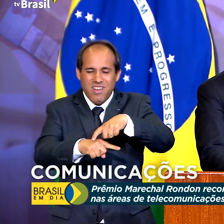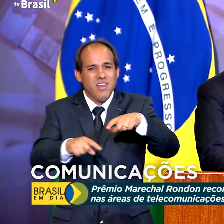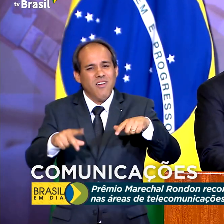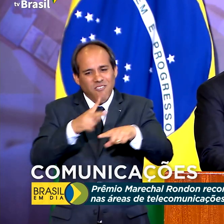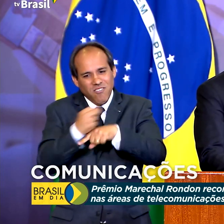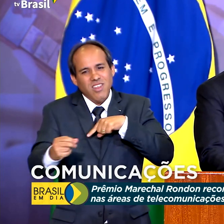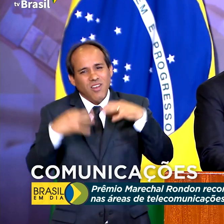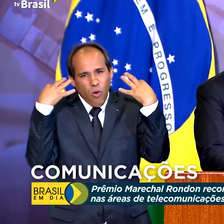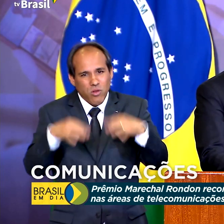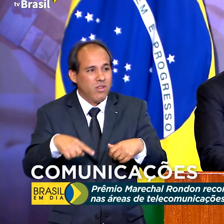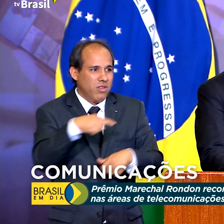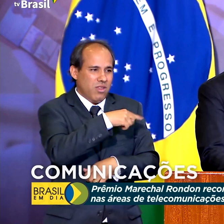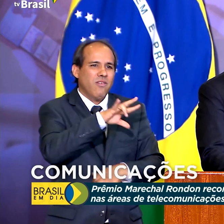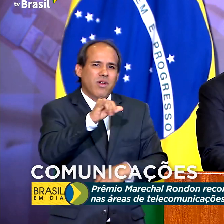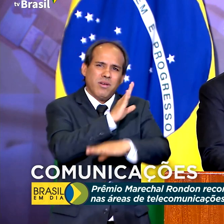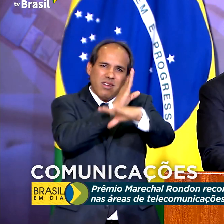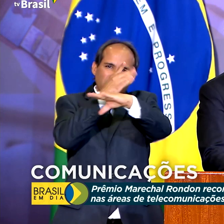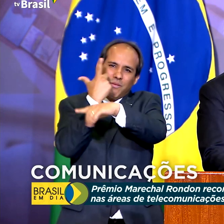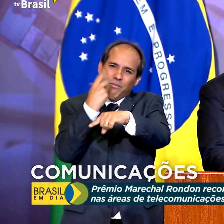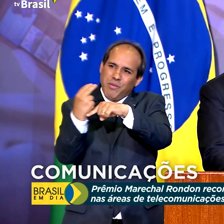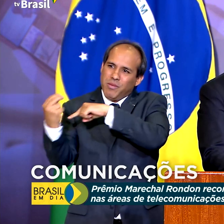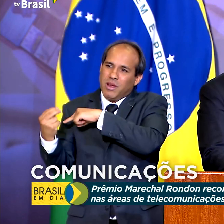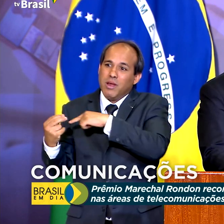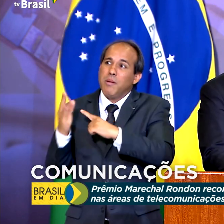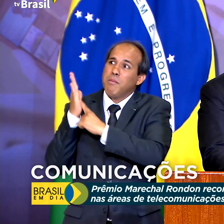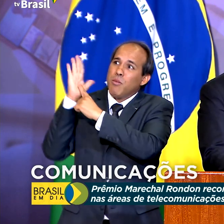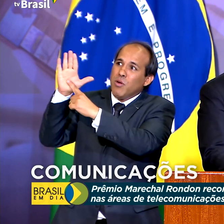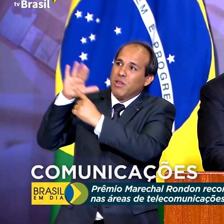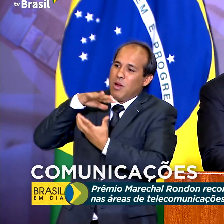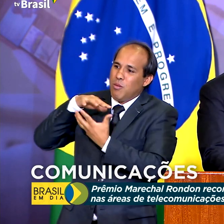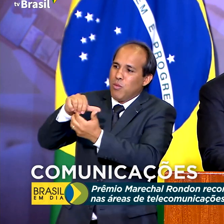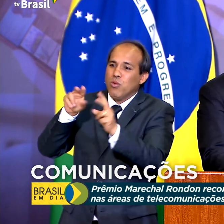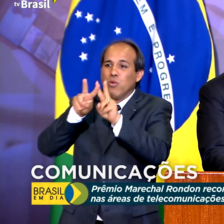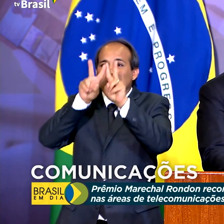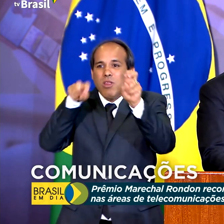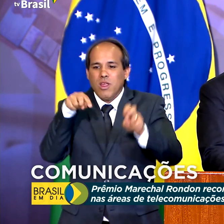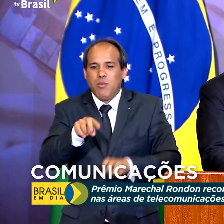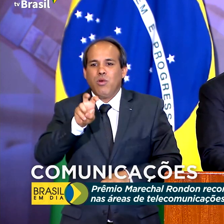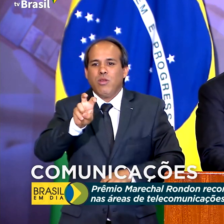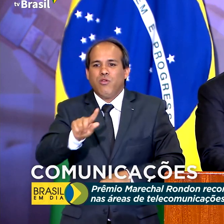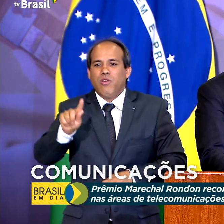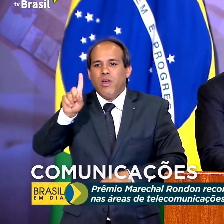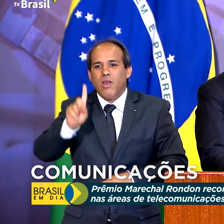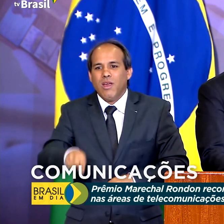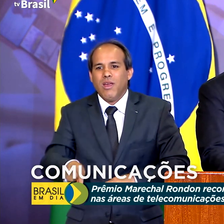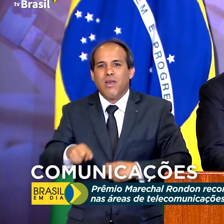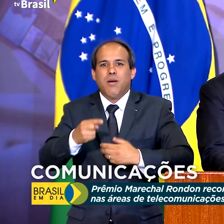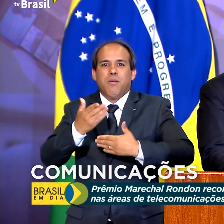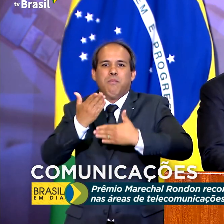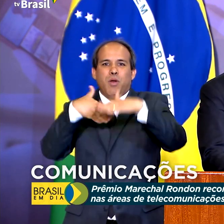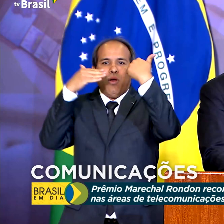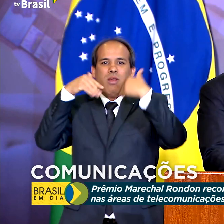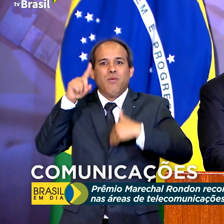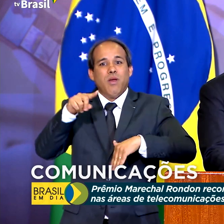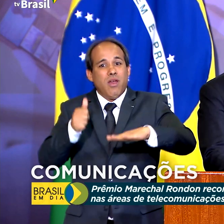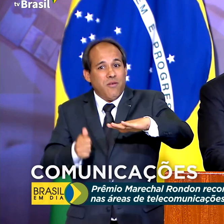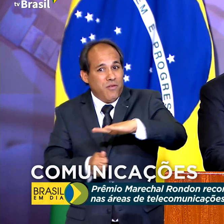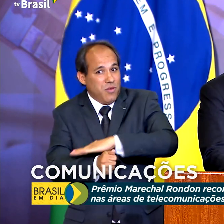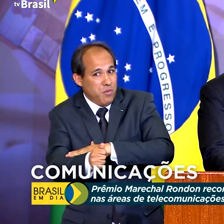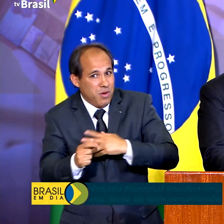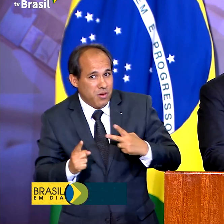com o mundo nessa questão. 5G é progresso, é investimento,